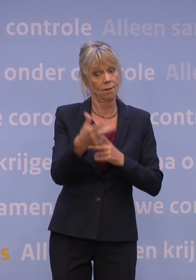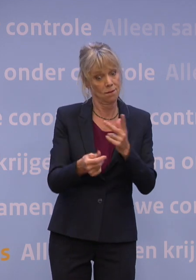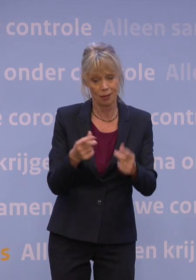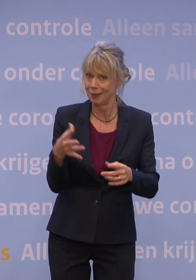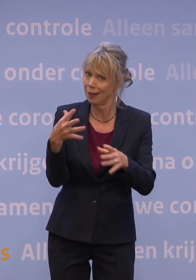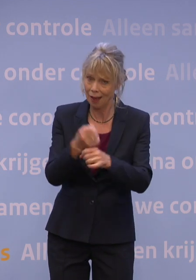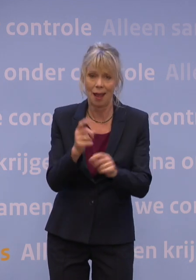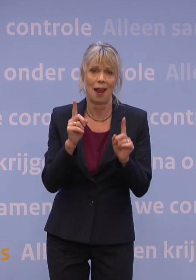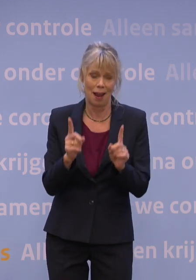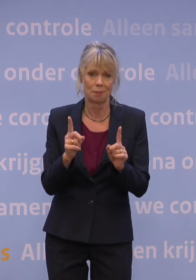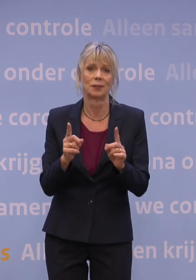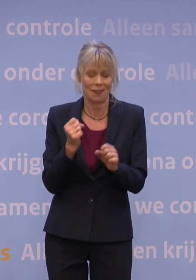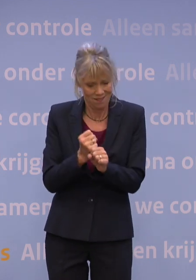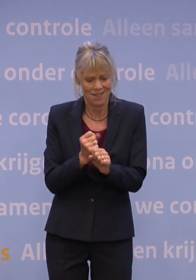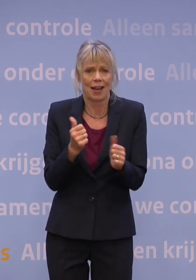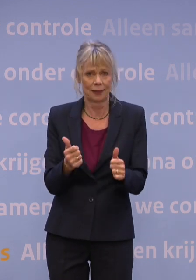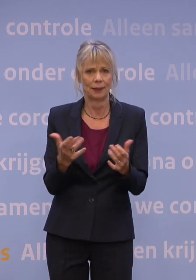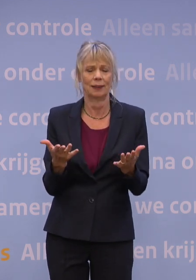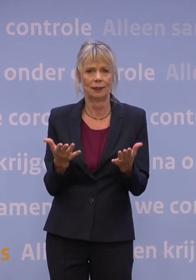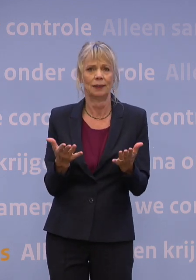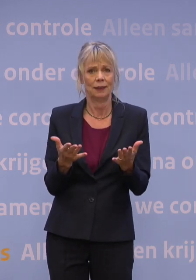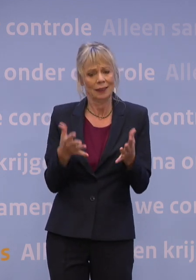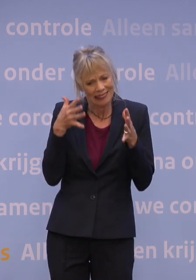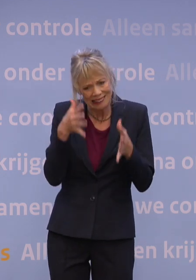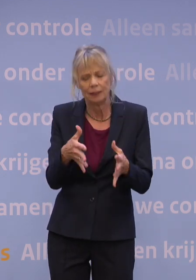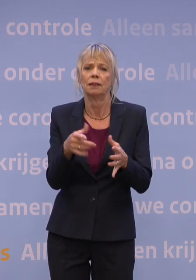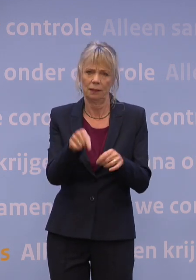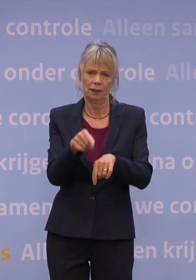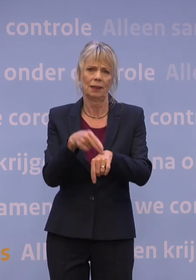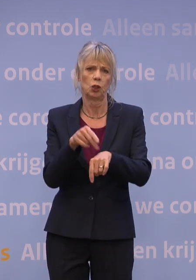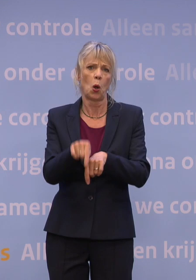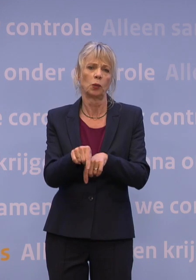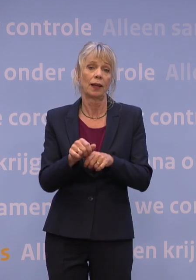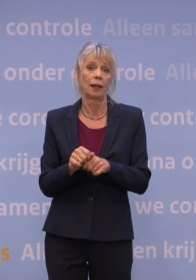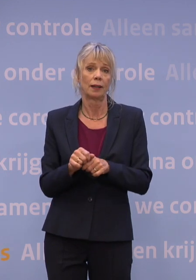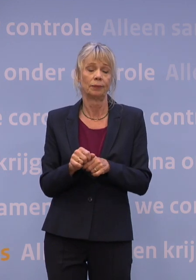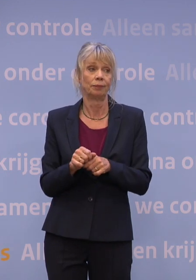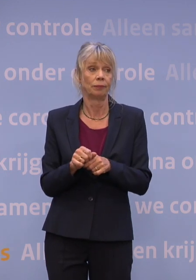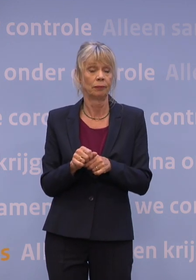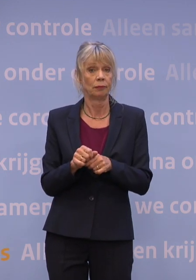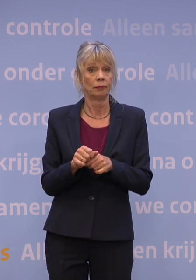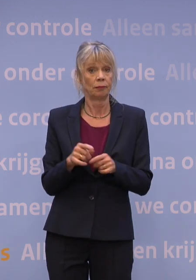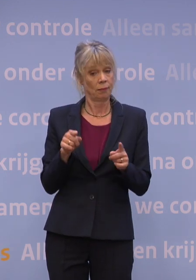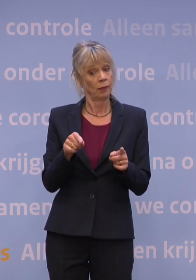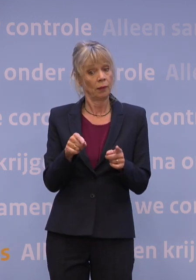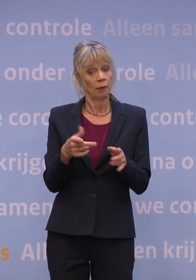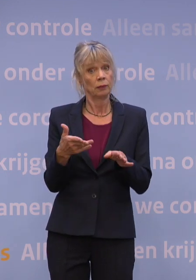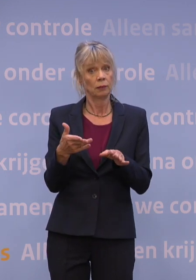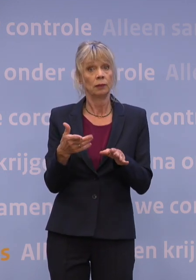inzetten op vaccineren is gewoon wat nodig is. En met name ook inzetten op niet alleen een hele hoge, maar ook een hele